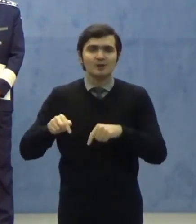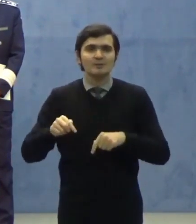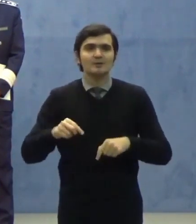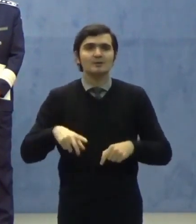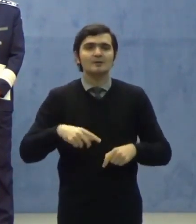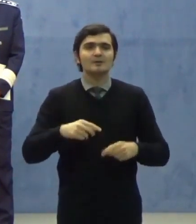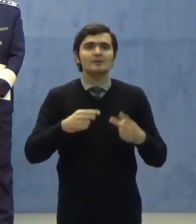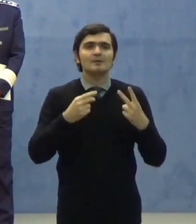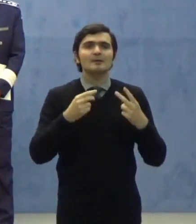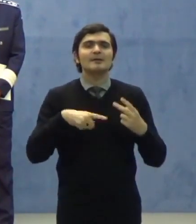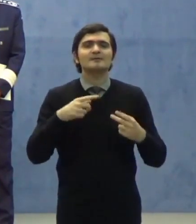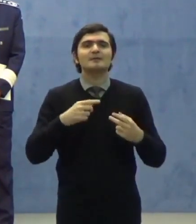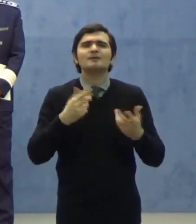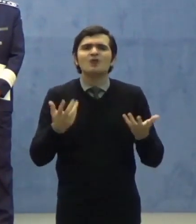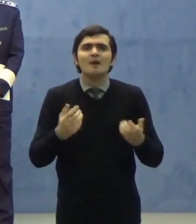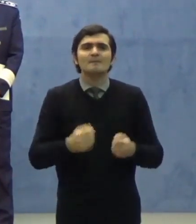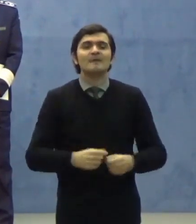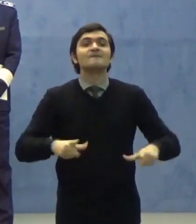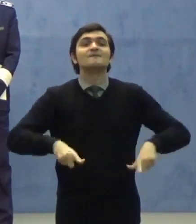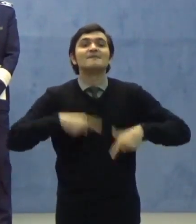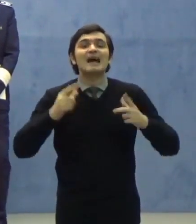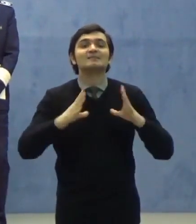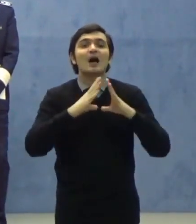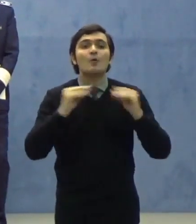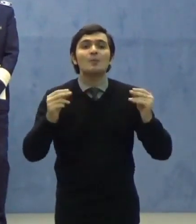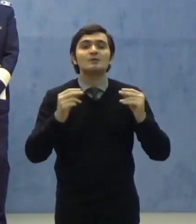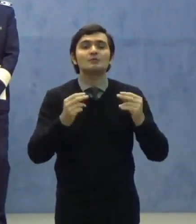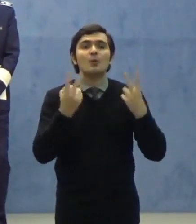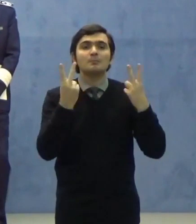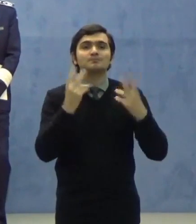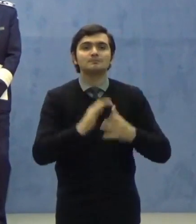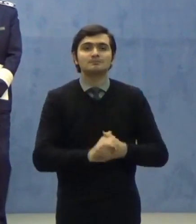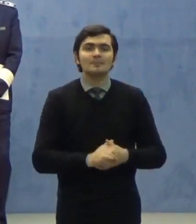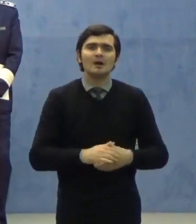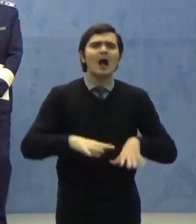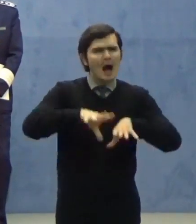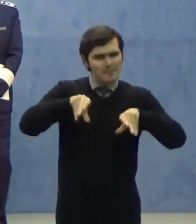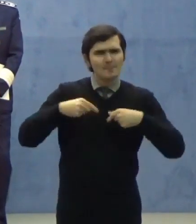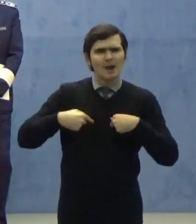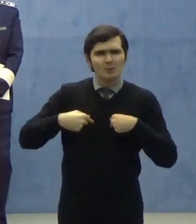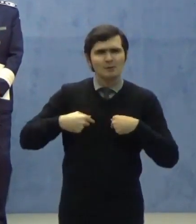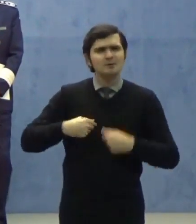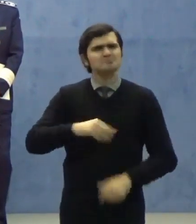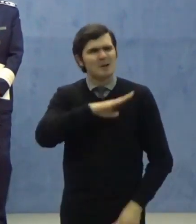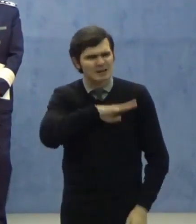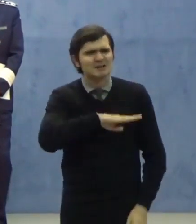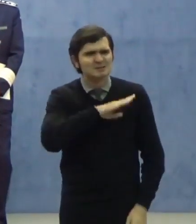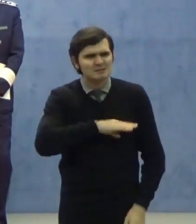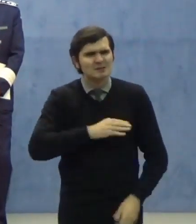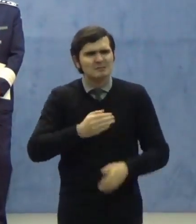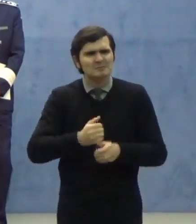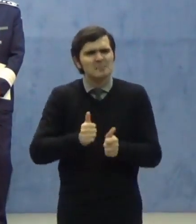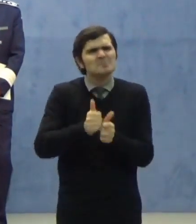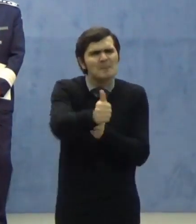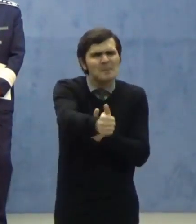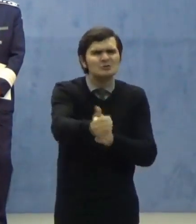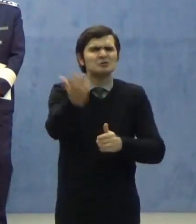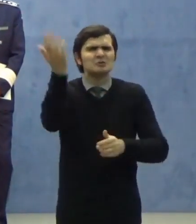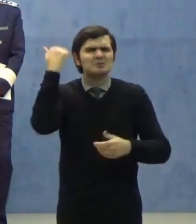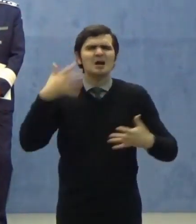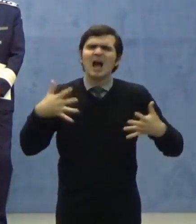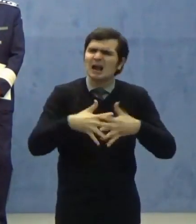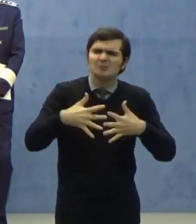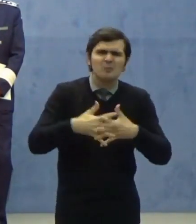viața românilor Împreună am rezistat prin războaie cu